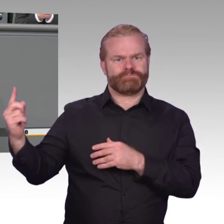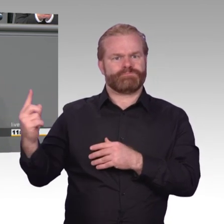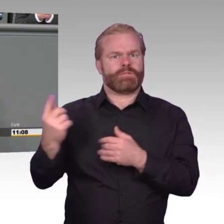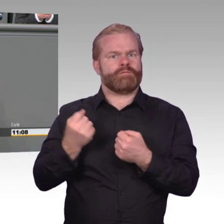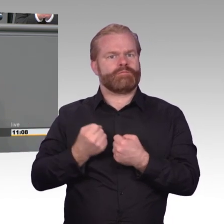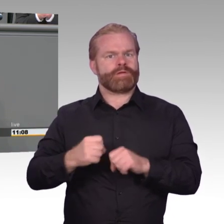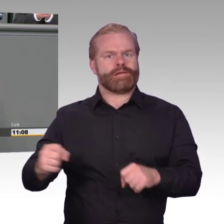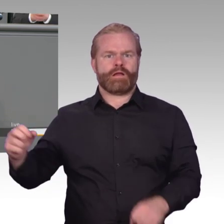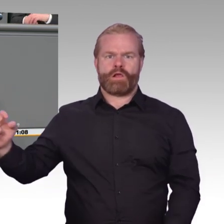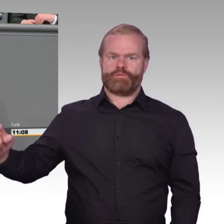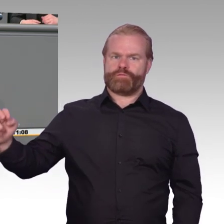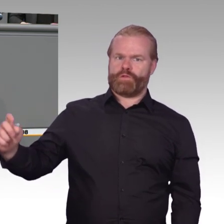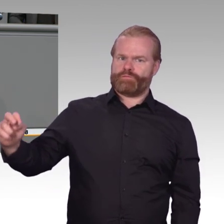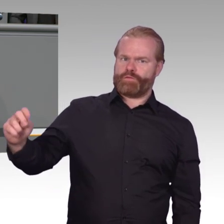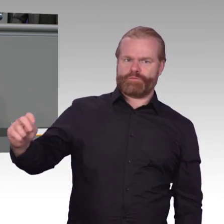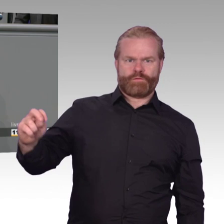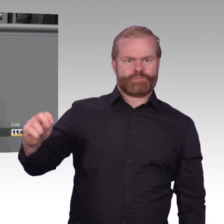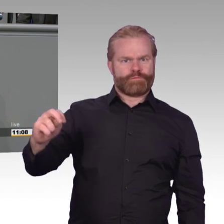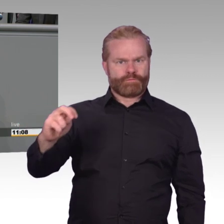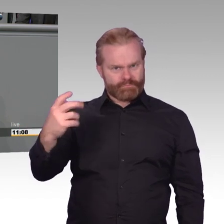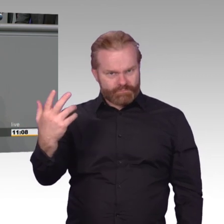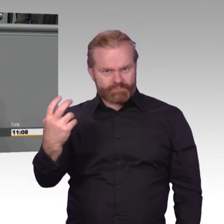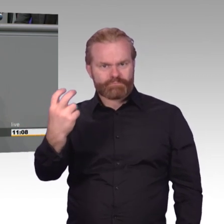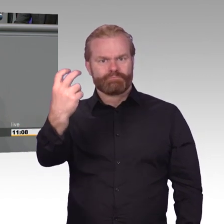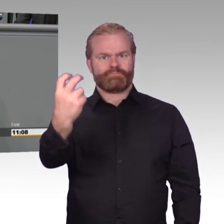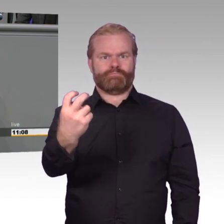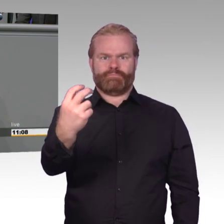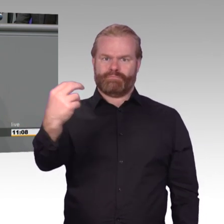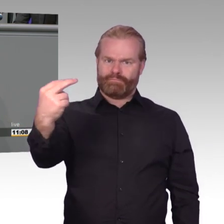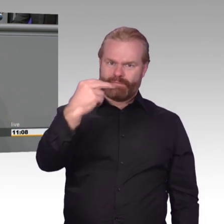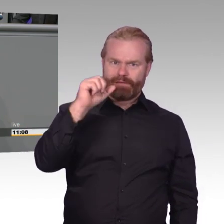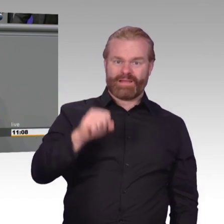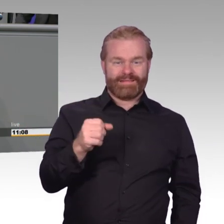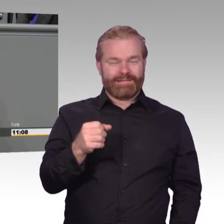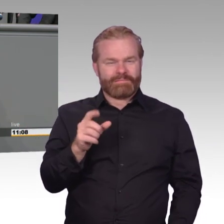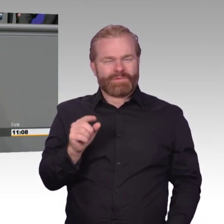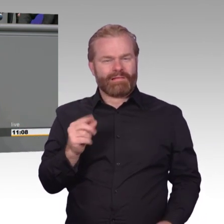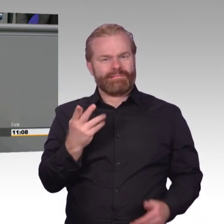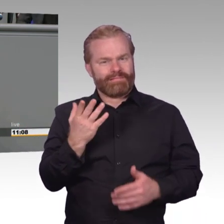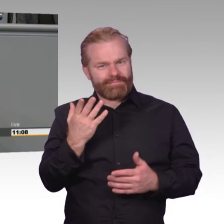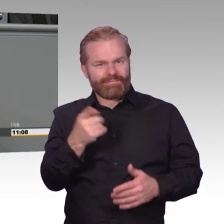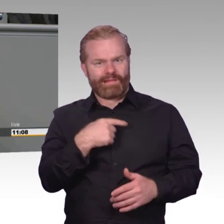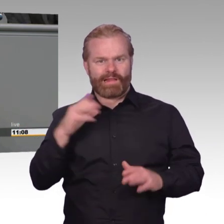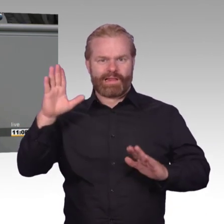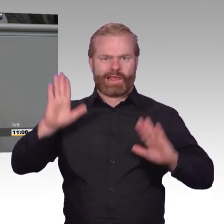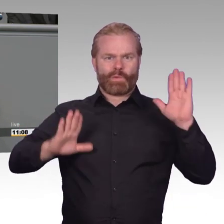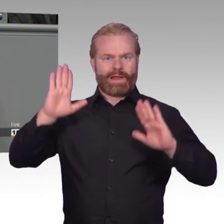Privatsphäre zu kämpfen. Das ist ein ungeheures Privileg für uns. Liebe Kolleginnen und Kollegen, einmal Hand aufs Herz. Wer von Ihnen